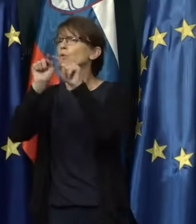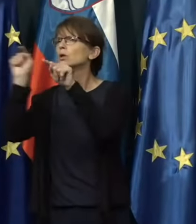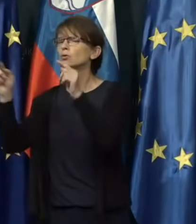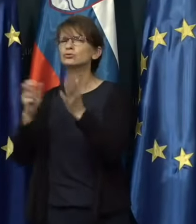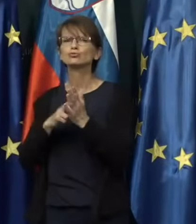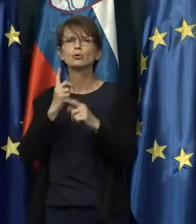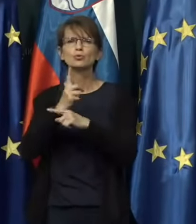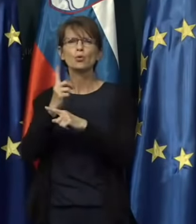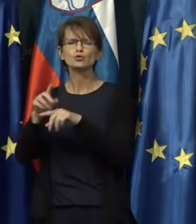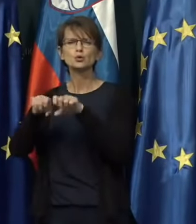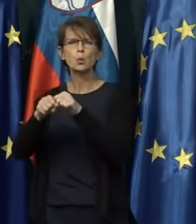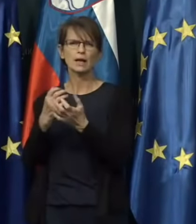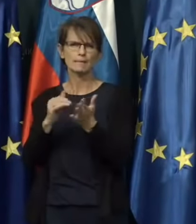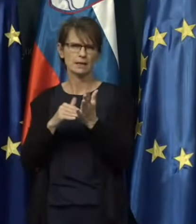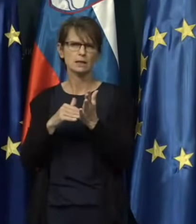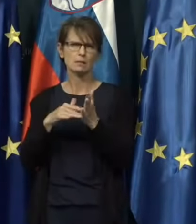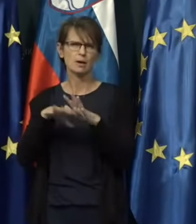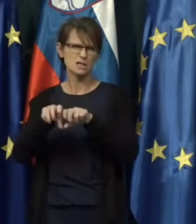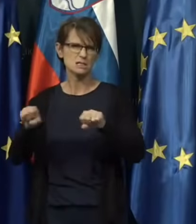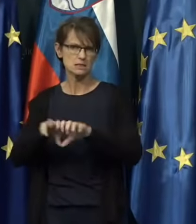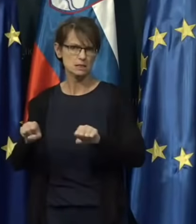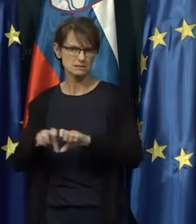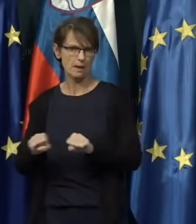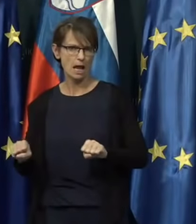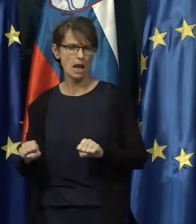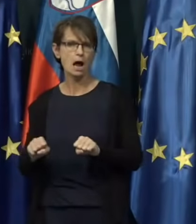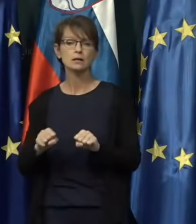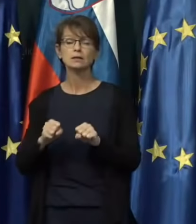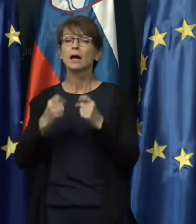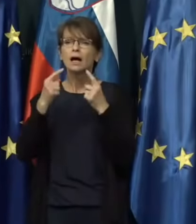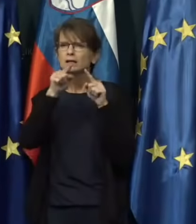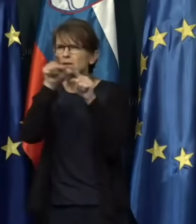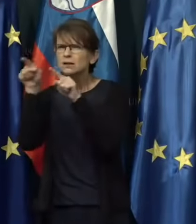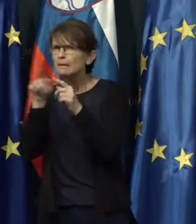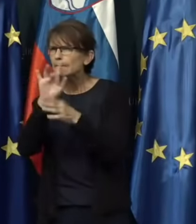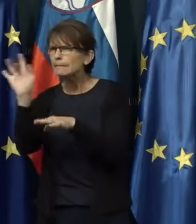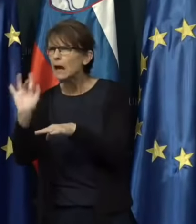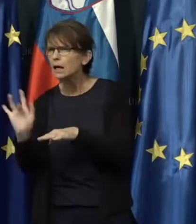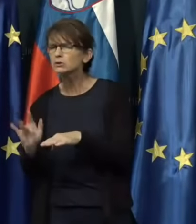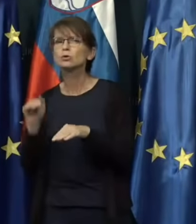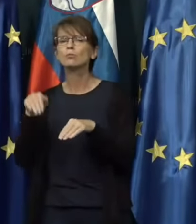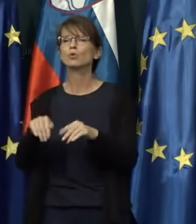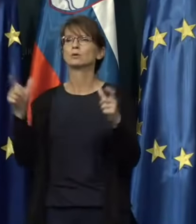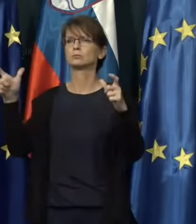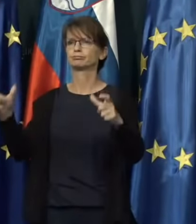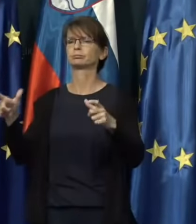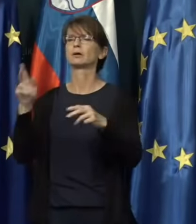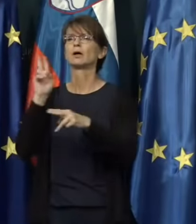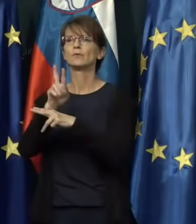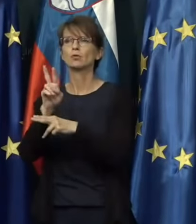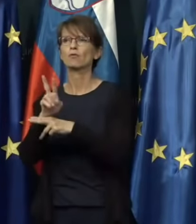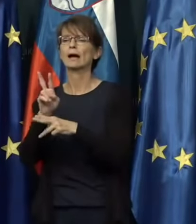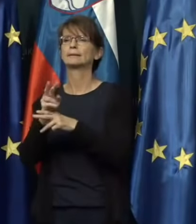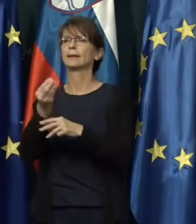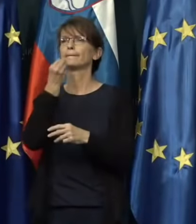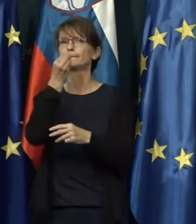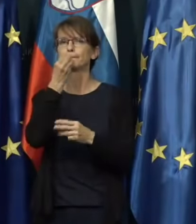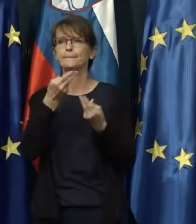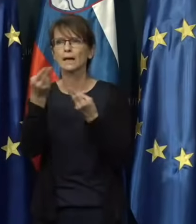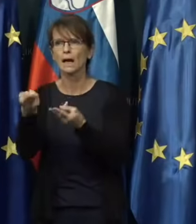izpeljati, namreč vedeti je treba, nekje, kjer je prazno, je treba zagotoviti varovanje, prehrano in tako naprej.